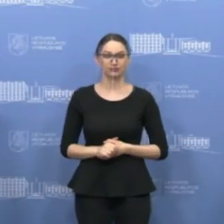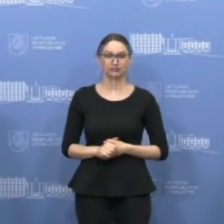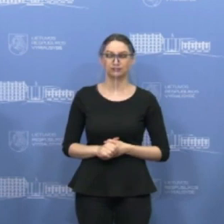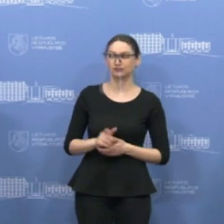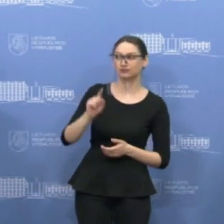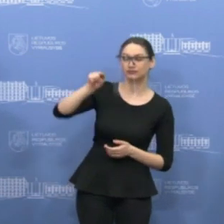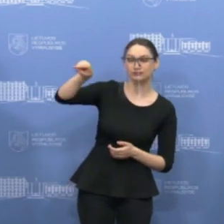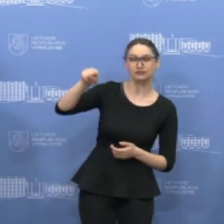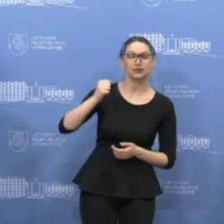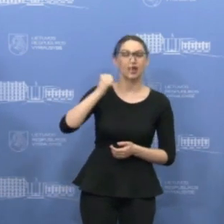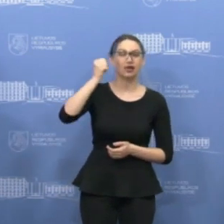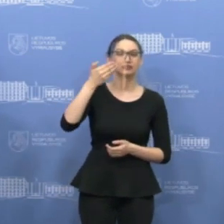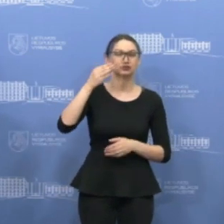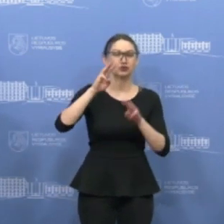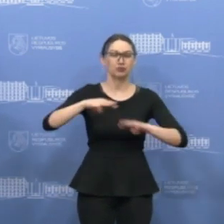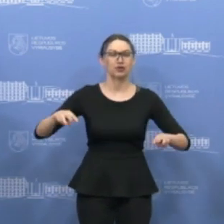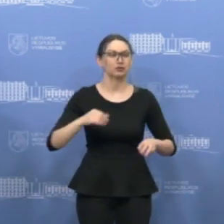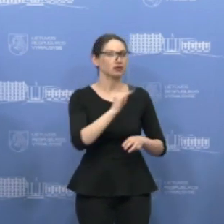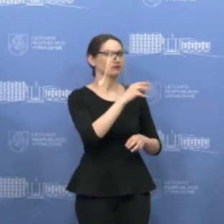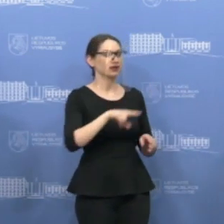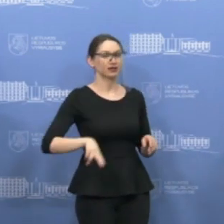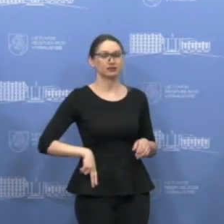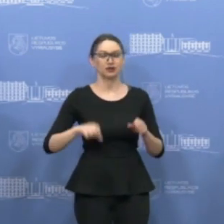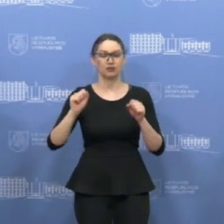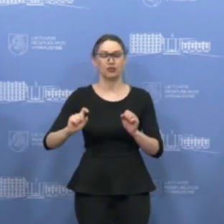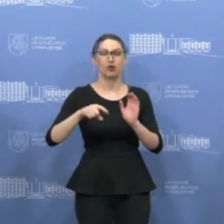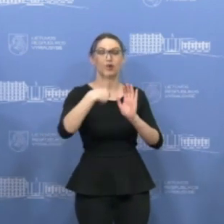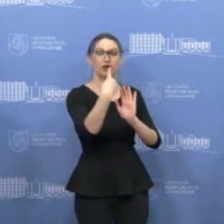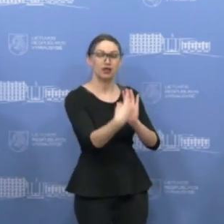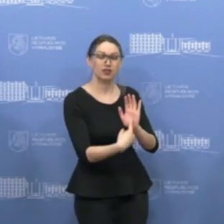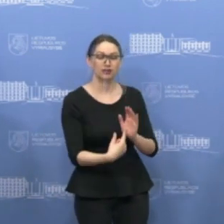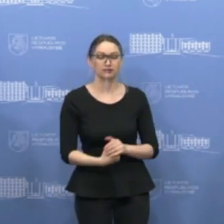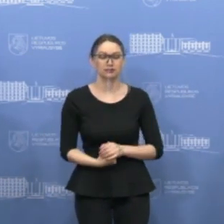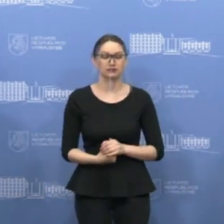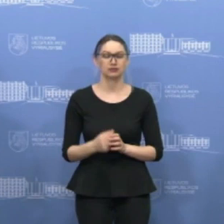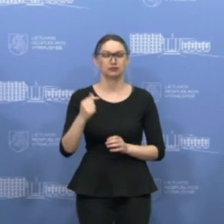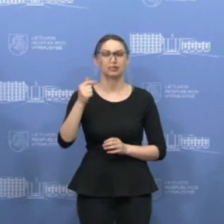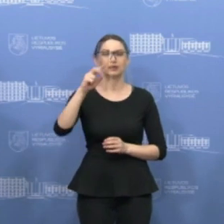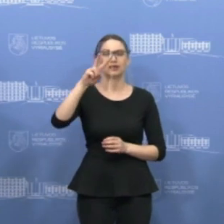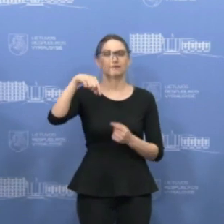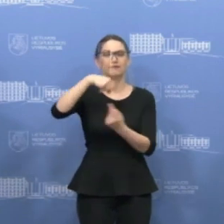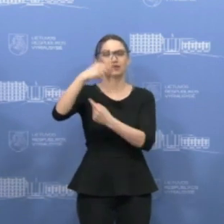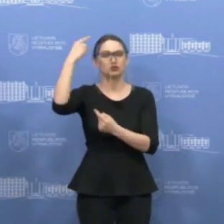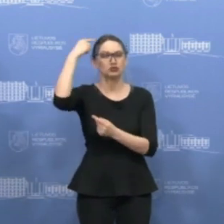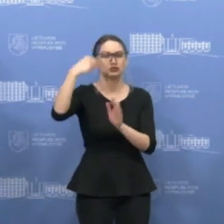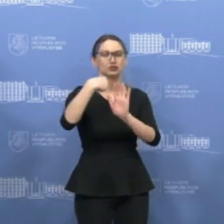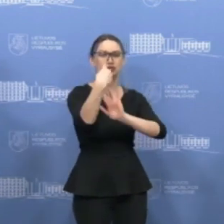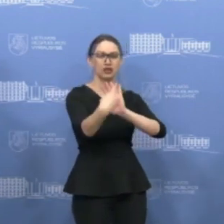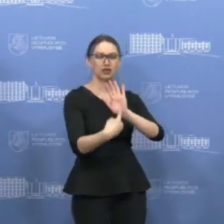Dėkuoju ministrui ir Invegos vadovai. Kolegos, jūsų klausimai. Pirmieji nori klausyti verslo žinės. Prašau.